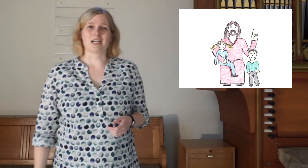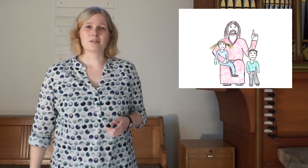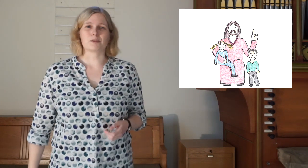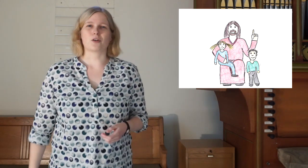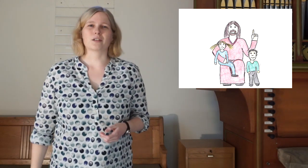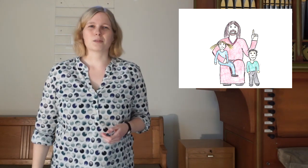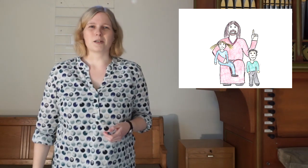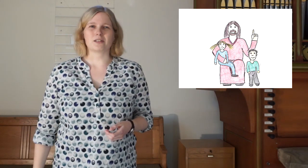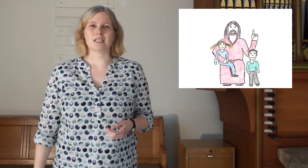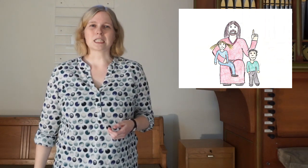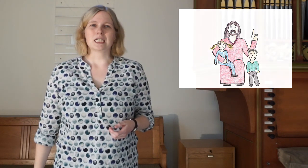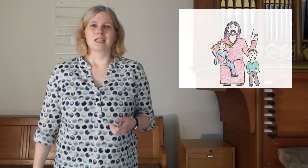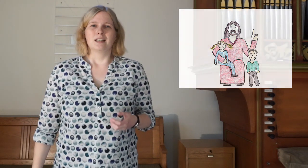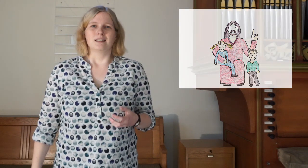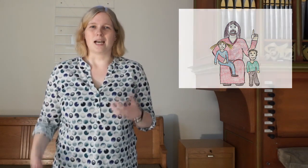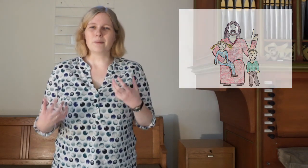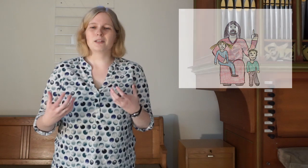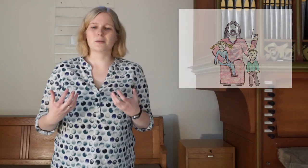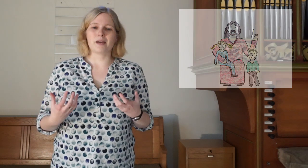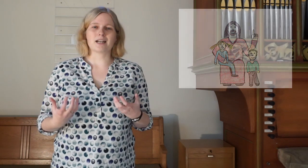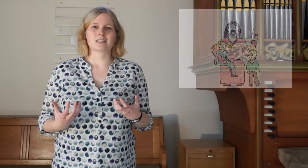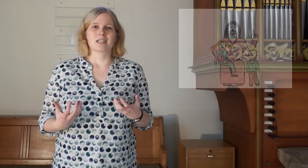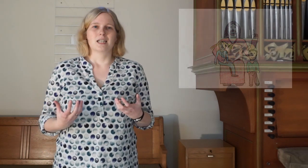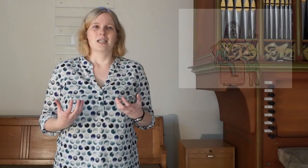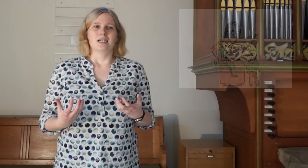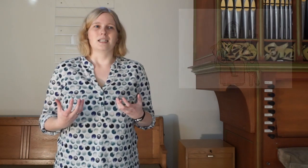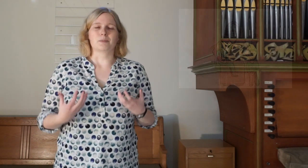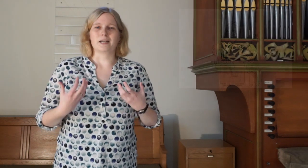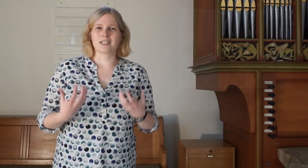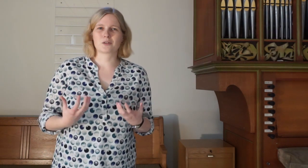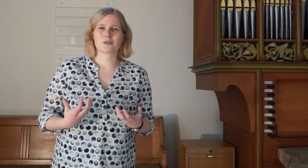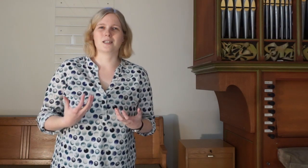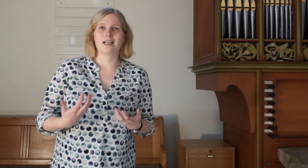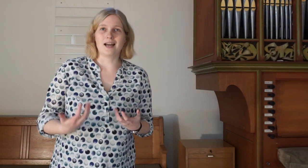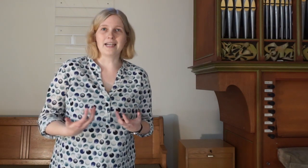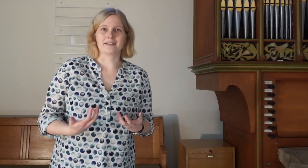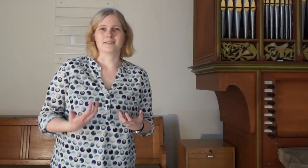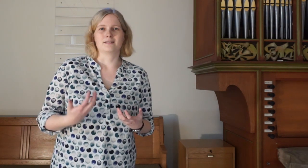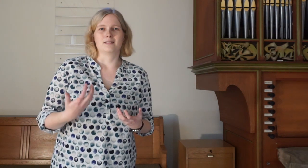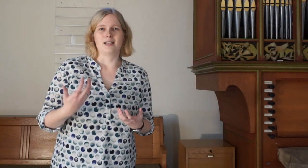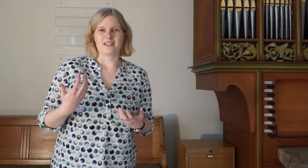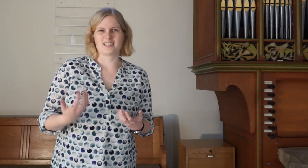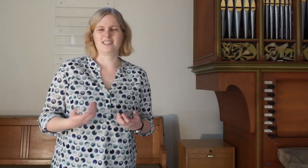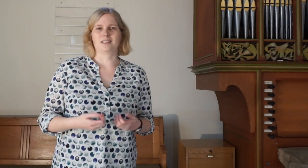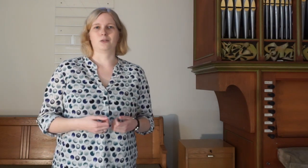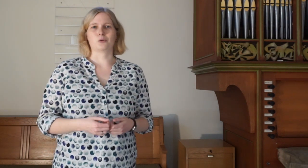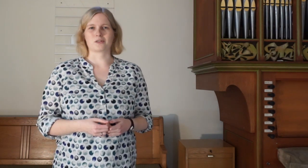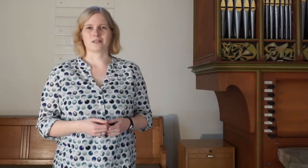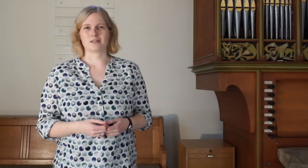ganz Besonderes passiert. Da habe ich gemerkt, dass bei Jesus die Kleinen erst richtig groß sind.